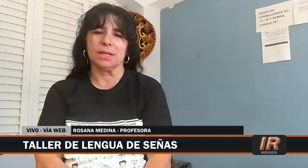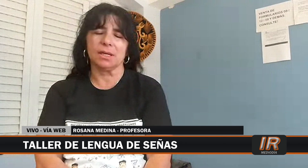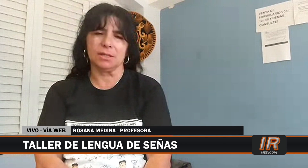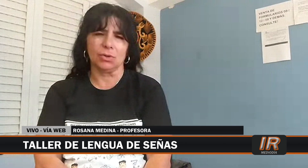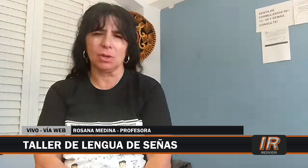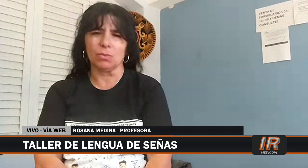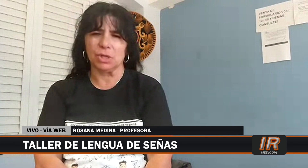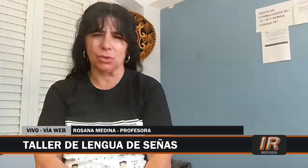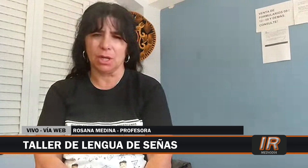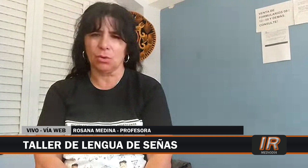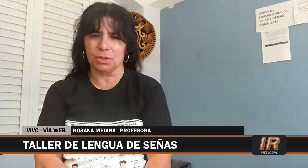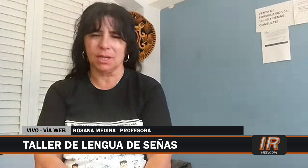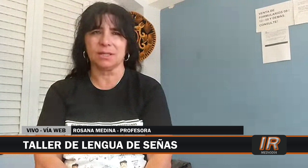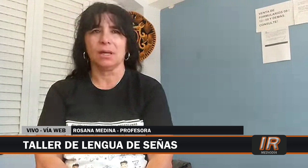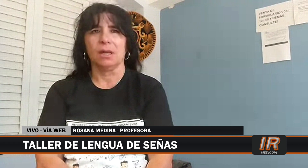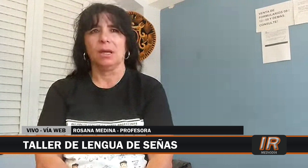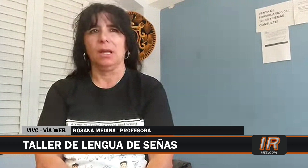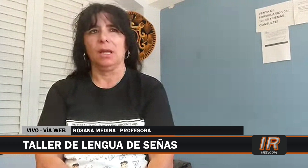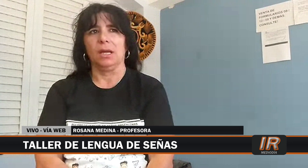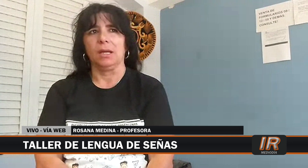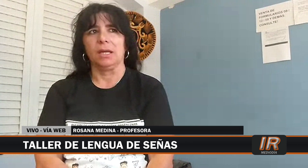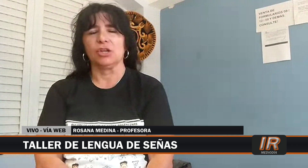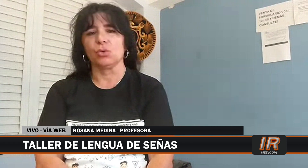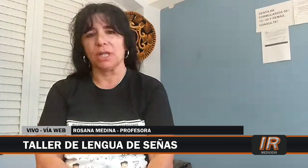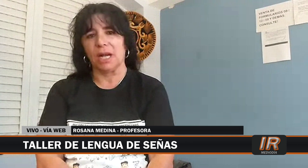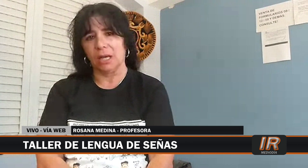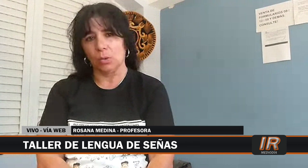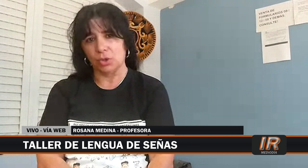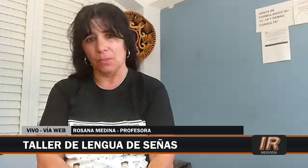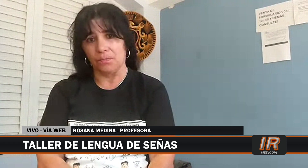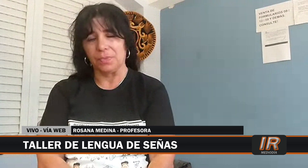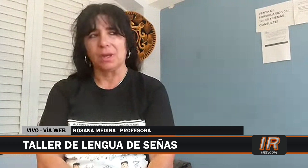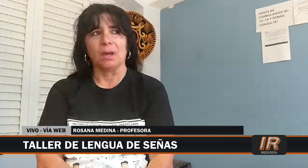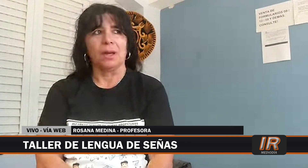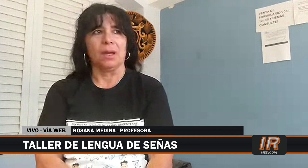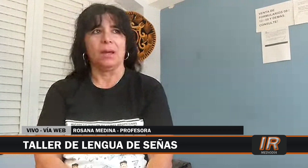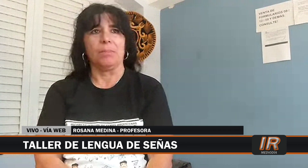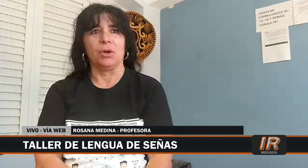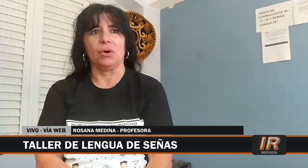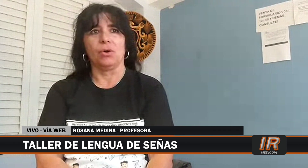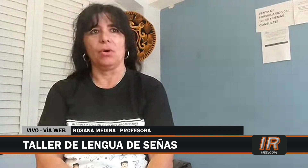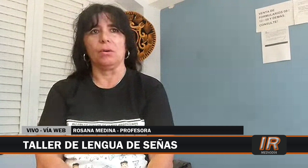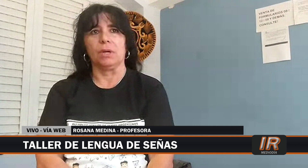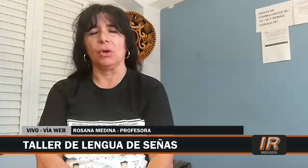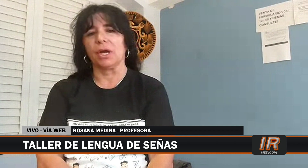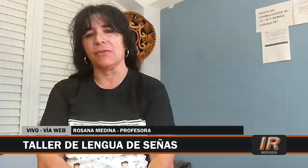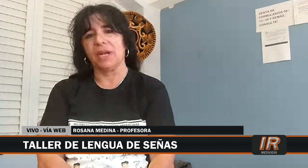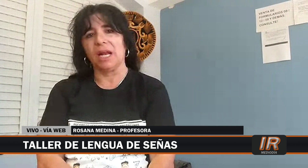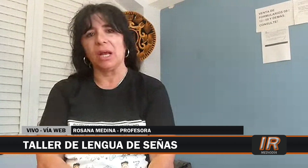Seña, sino de muchas otras cosas que ayudan a la inclusión. Pero, en lo que refiere a la